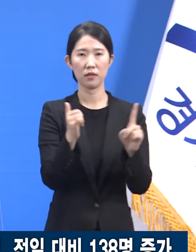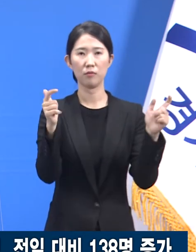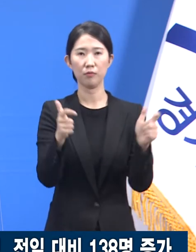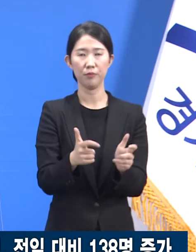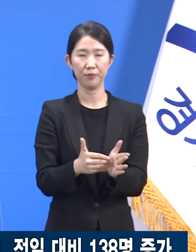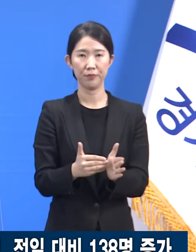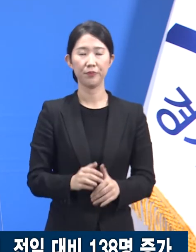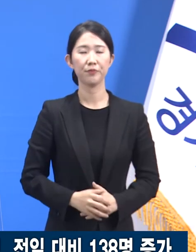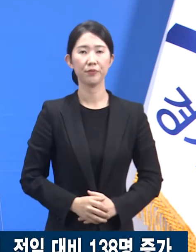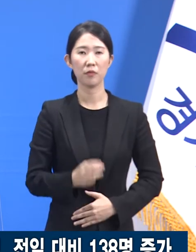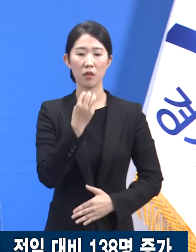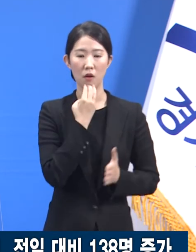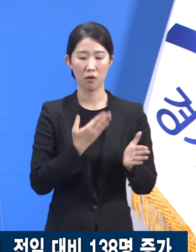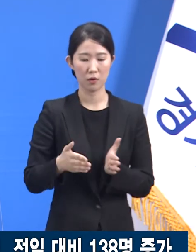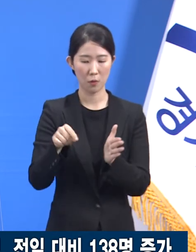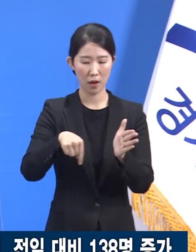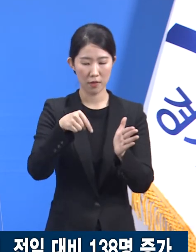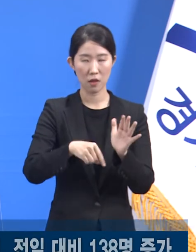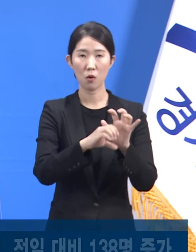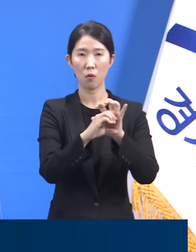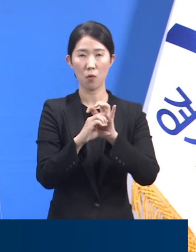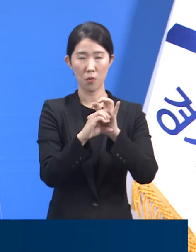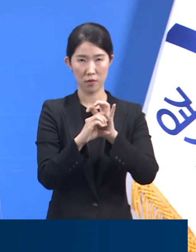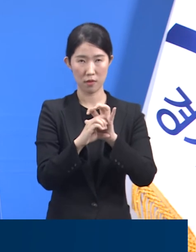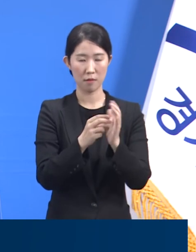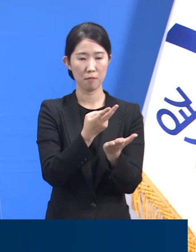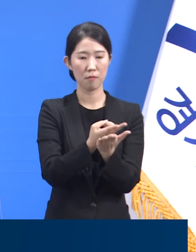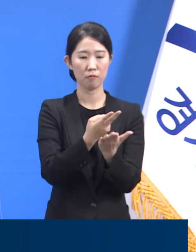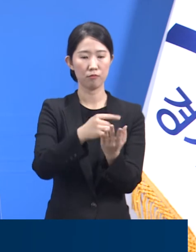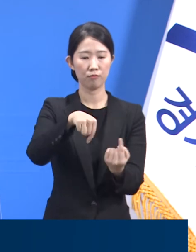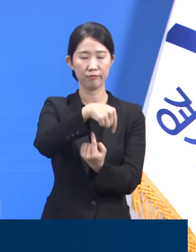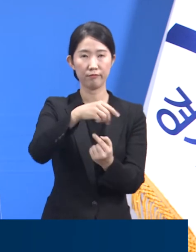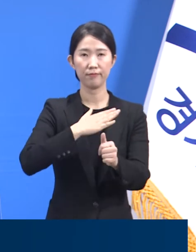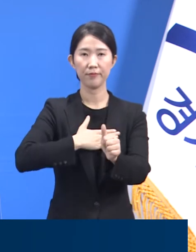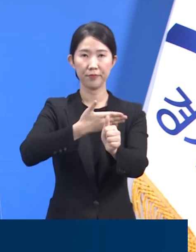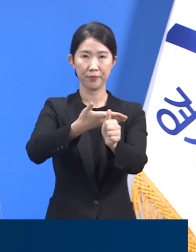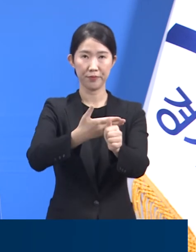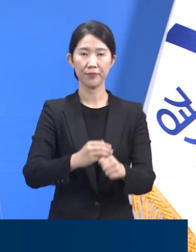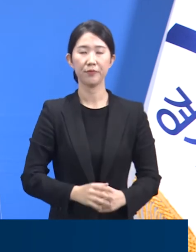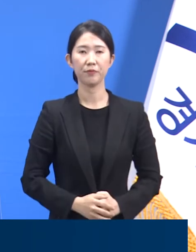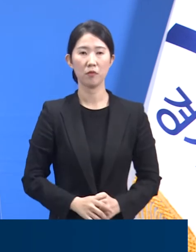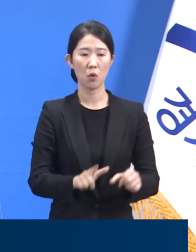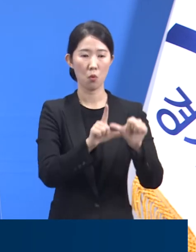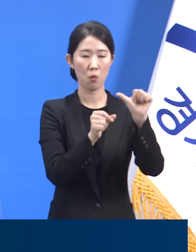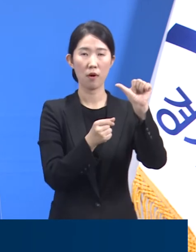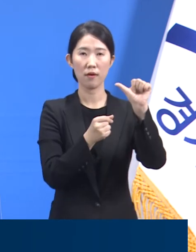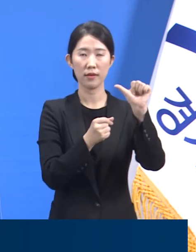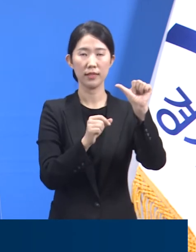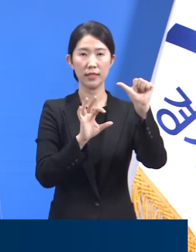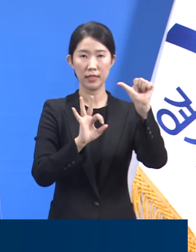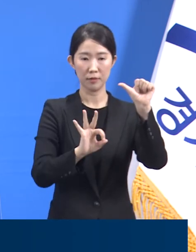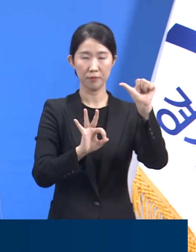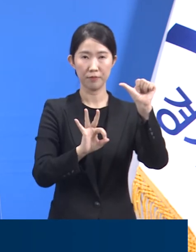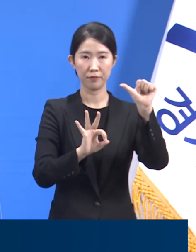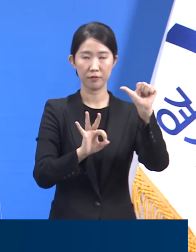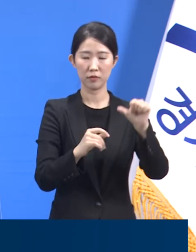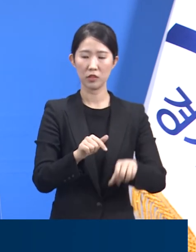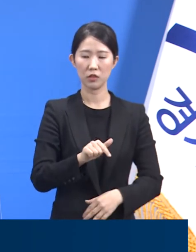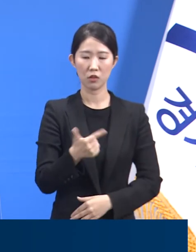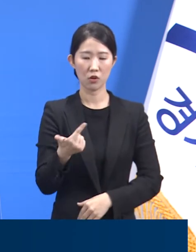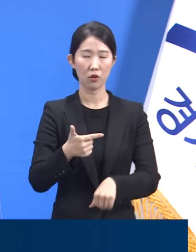경기도의 코로나19 병상 운용 현황에 대해 말씀드리겠습니다. 5월 10일 20시 기준